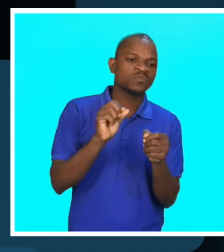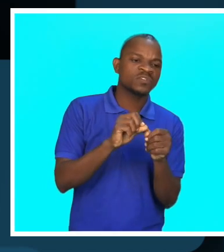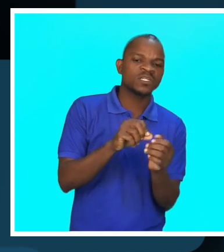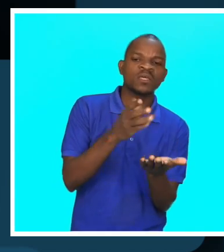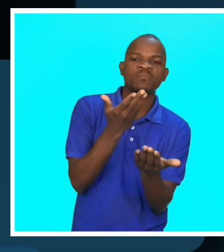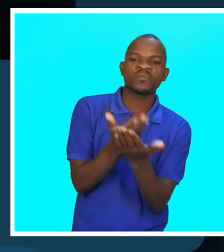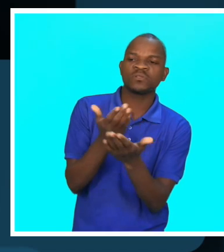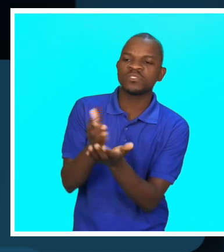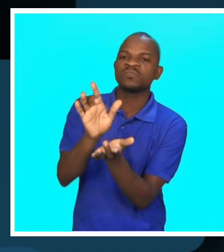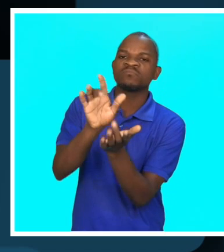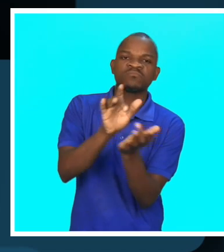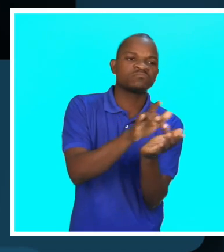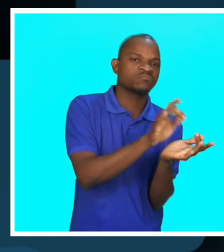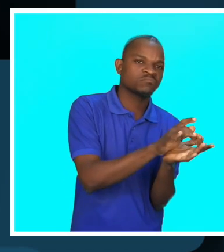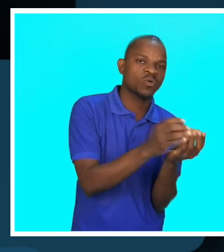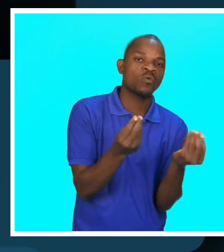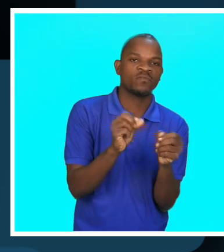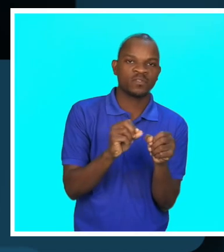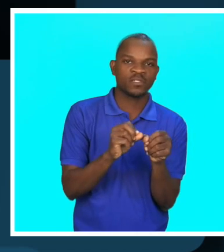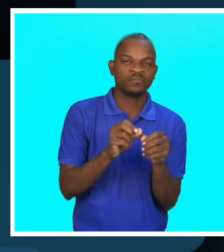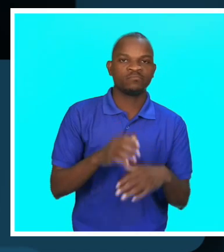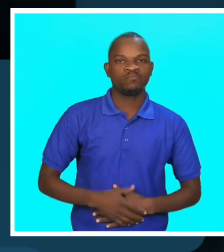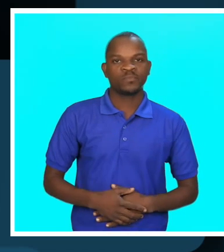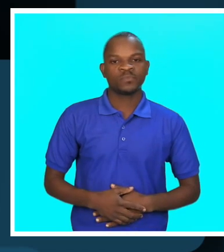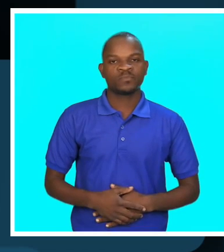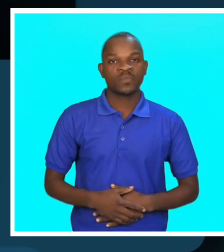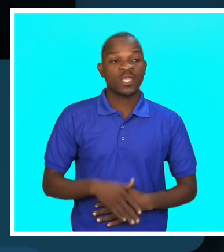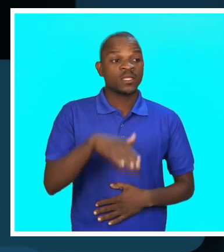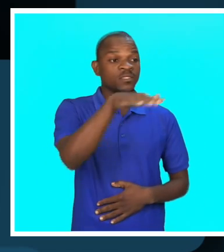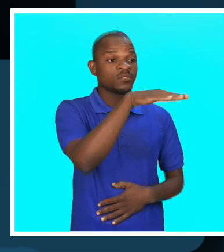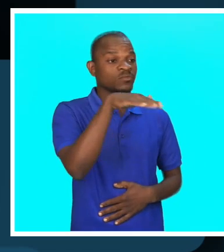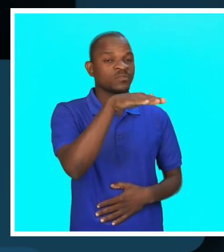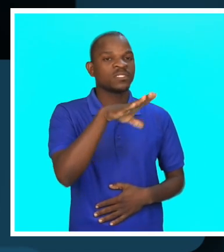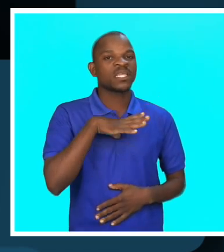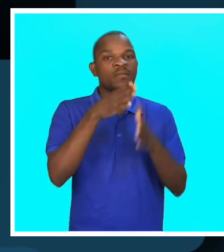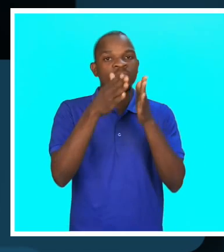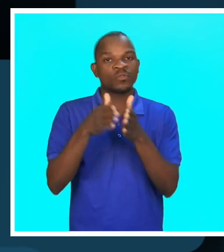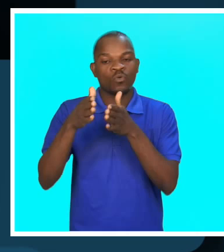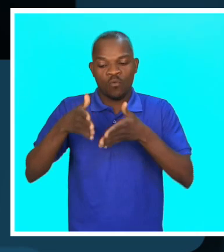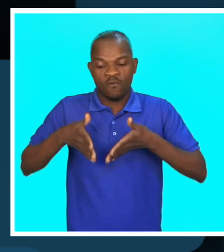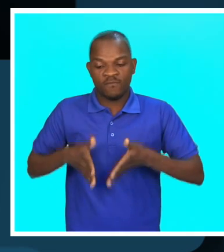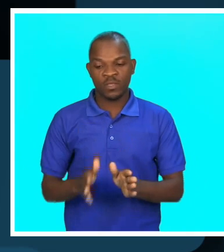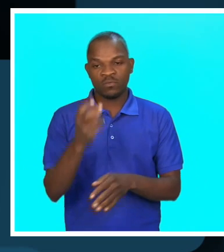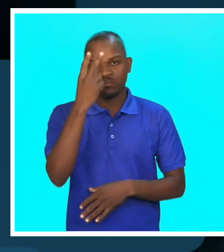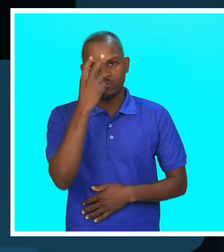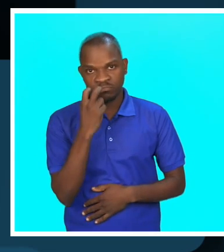minicidade? Na sociedade também, há pessoas que têm dificuldade, que nem crianças deficientes, escondem em casa, não